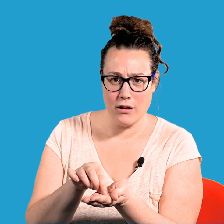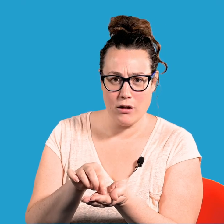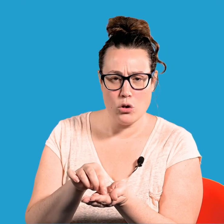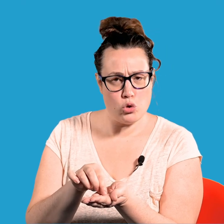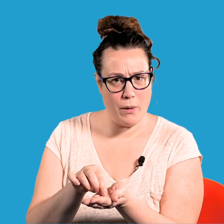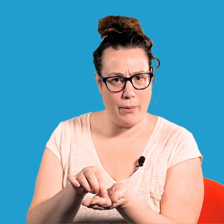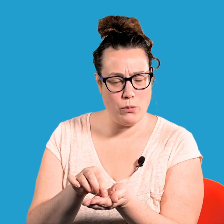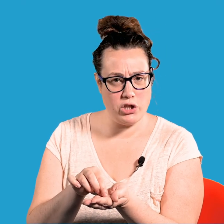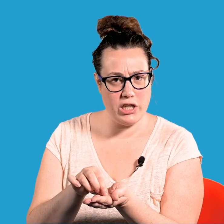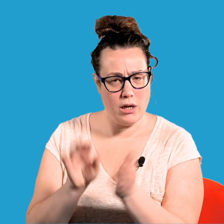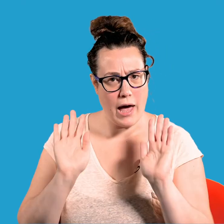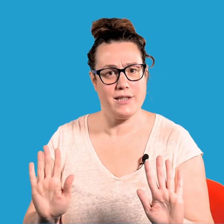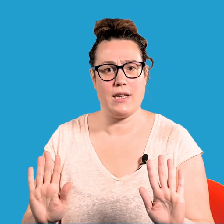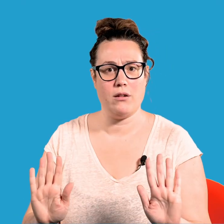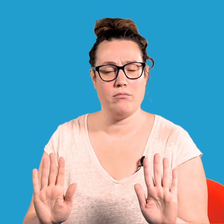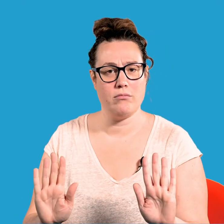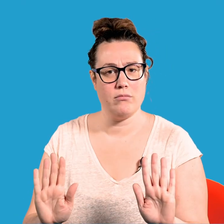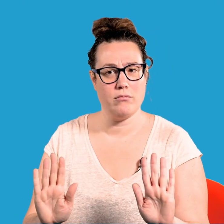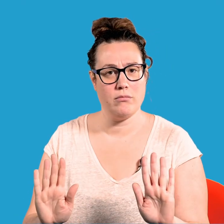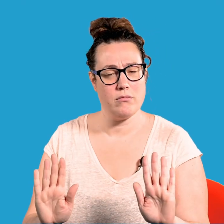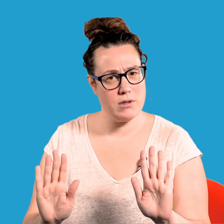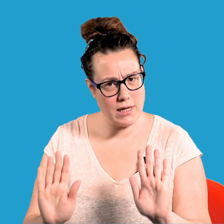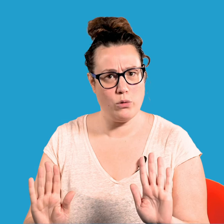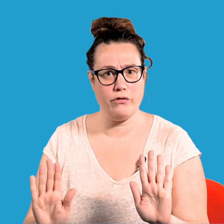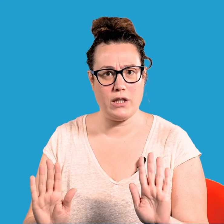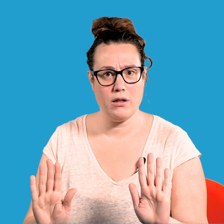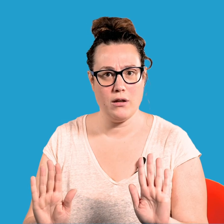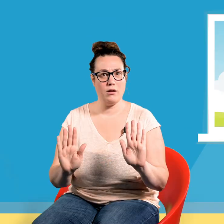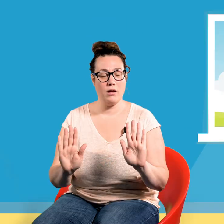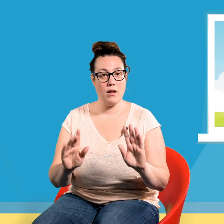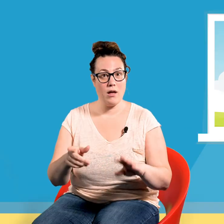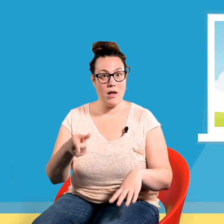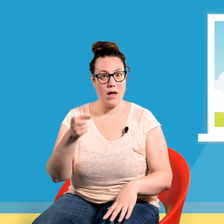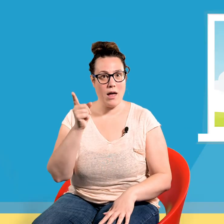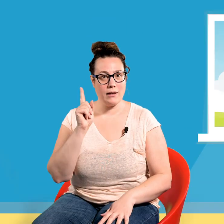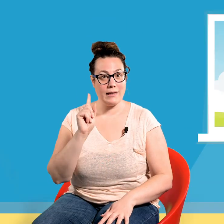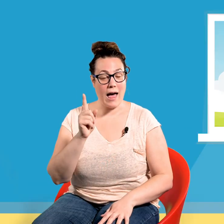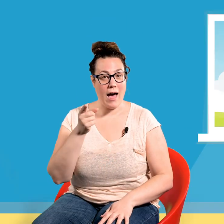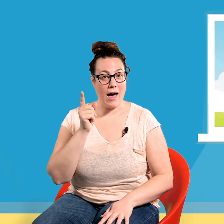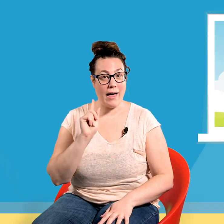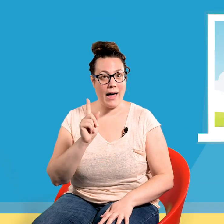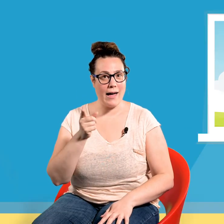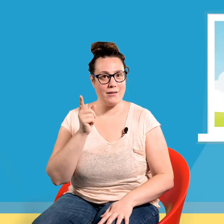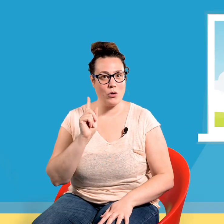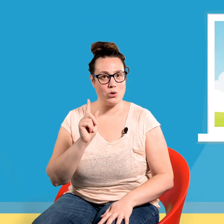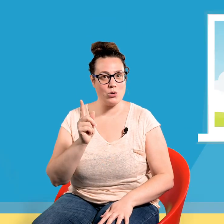Son papa lui dit assez ! Ça suffit ! Chut attention